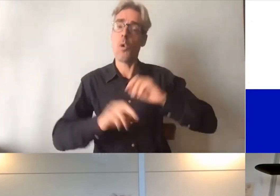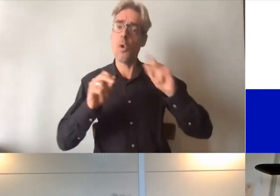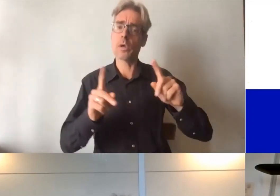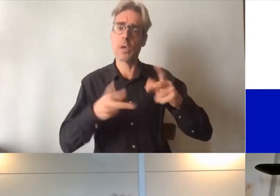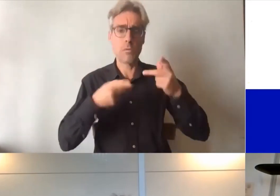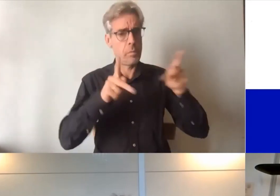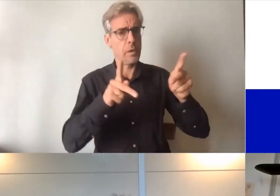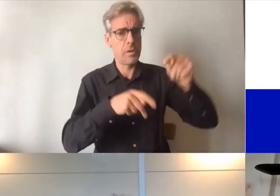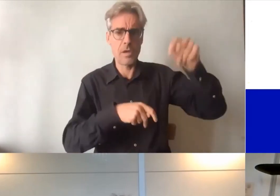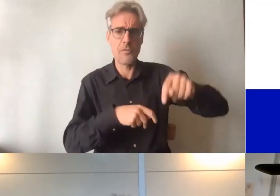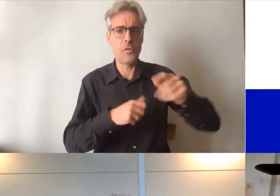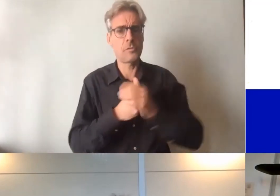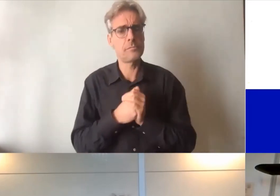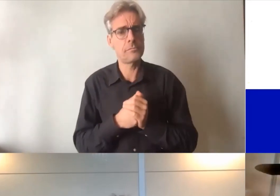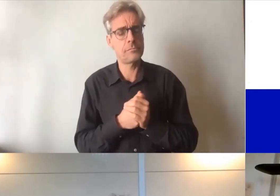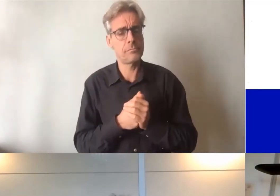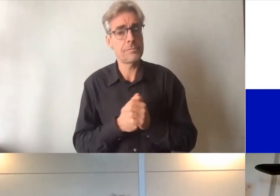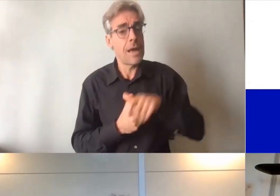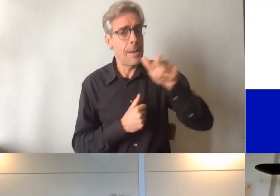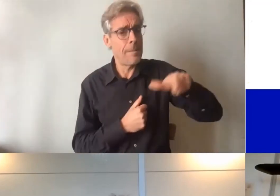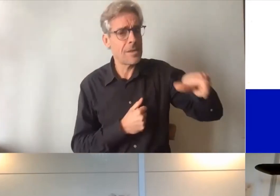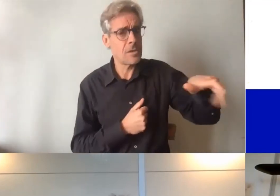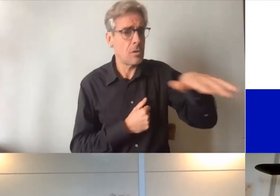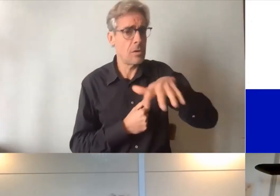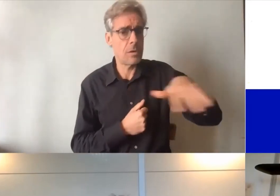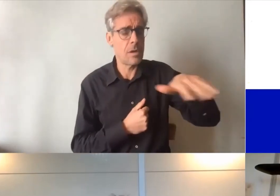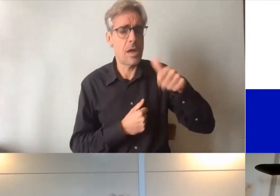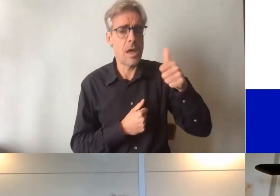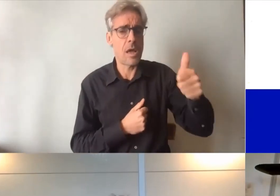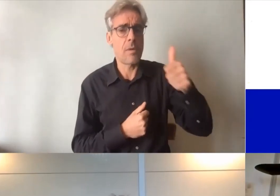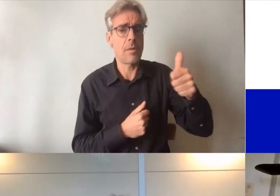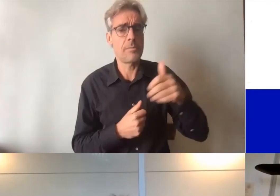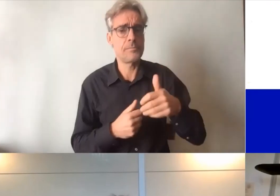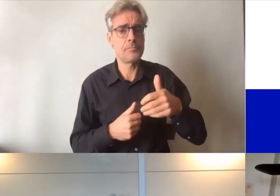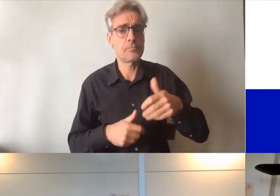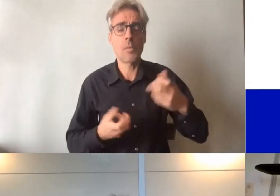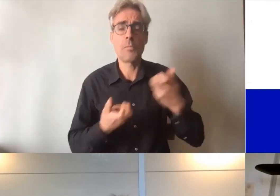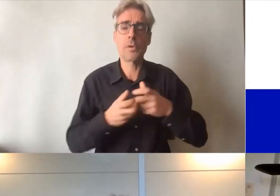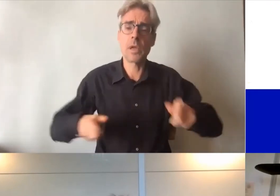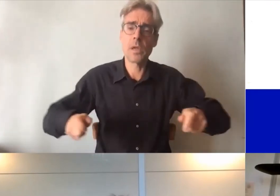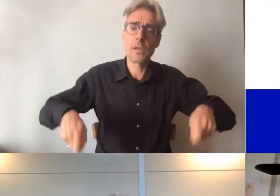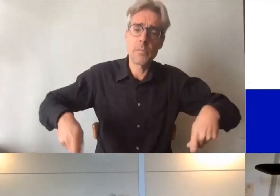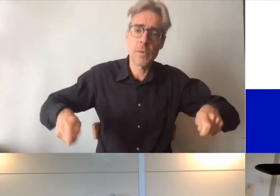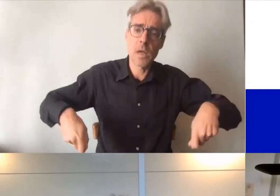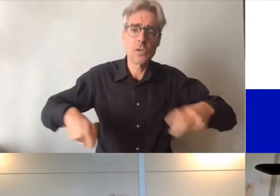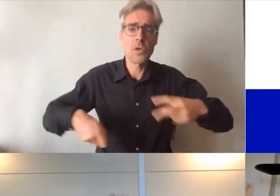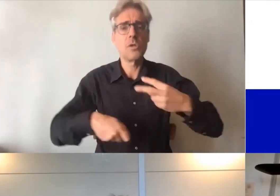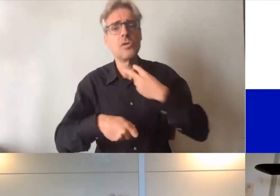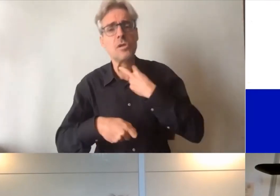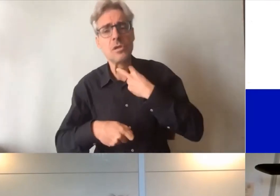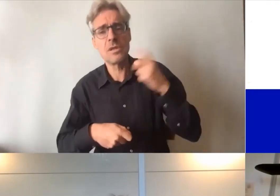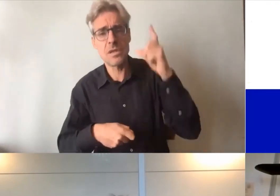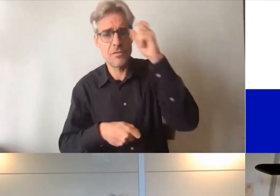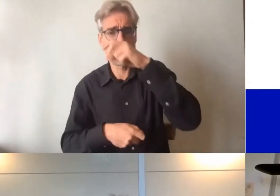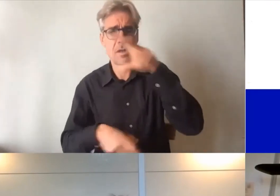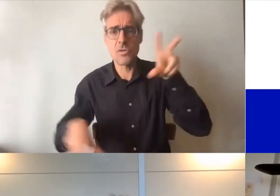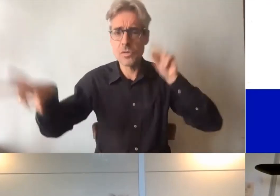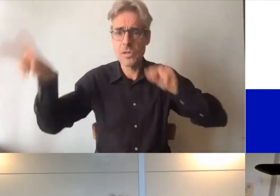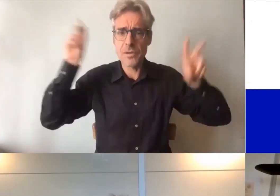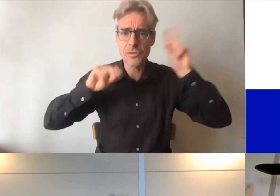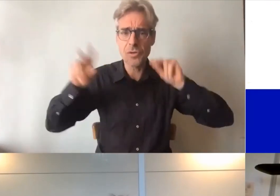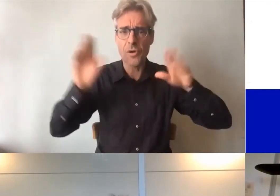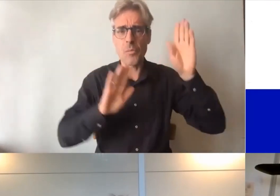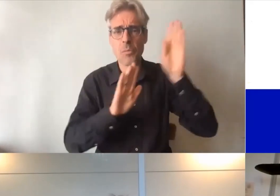personnes-là malgré le fait qu'elles se déplacent moins facilement qu'elles entendent moins facilement